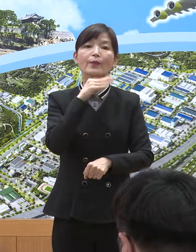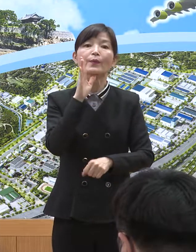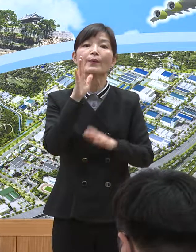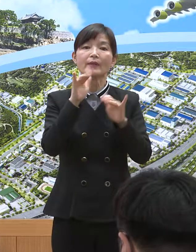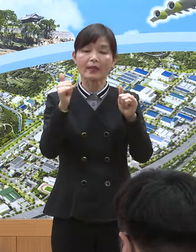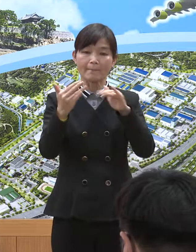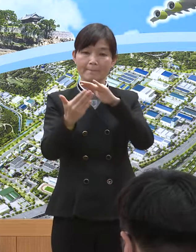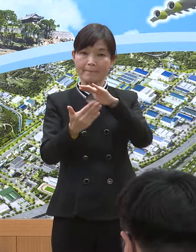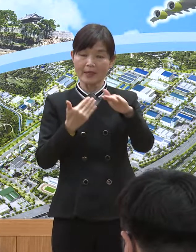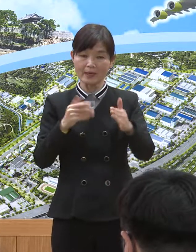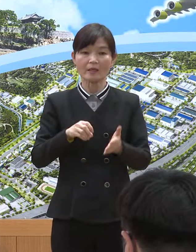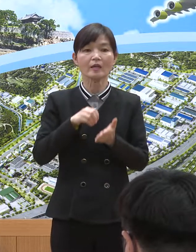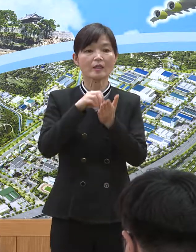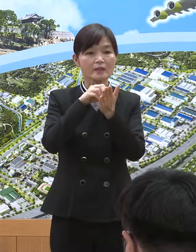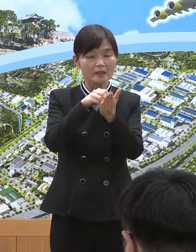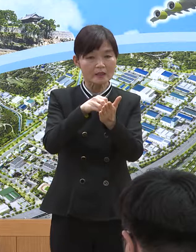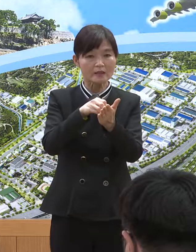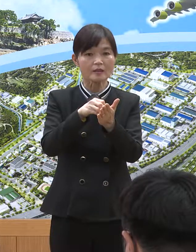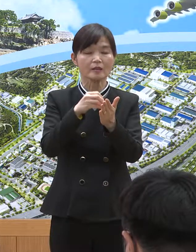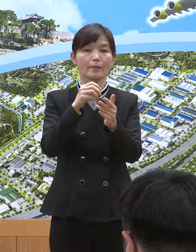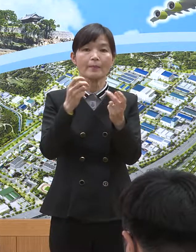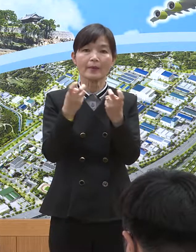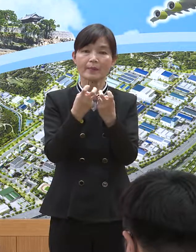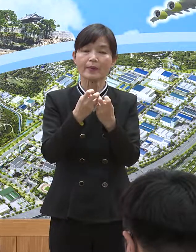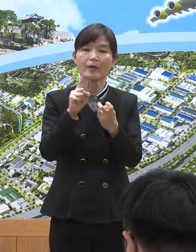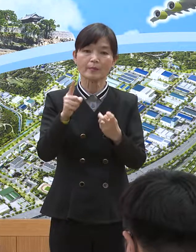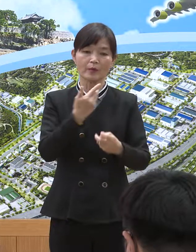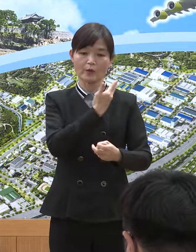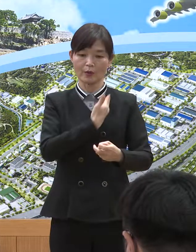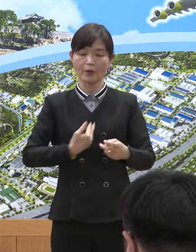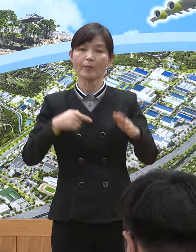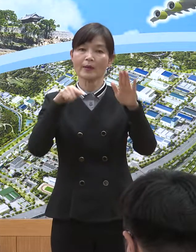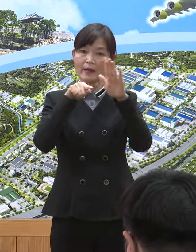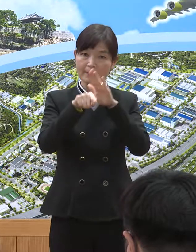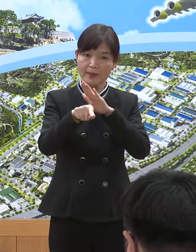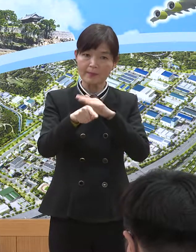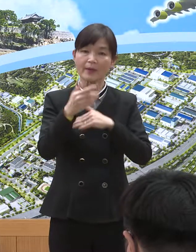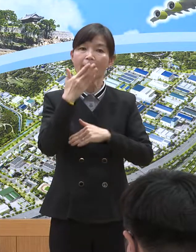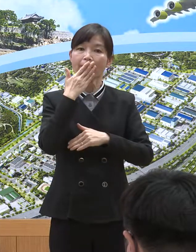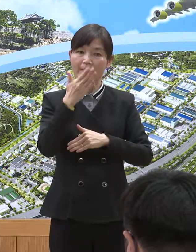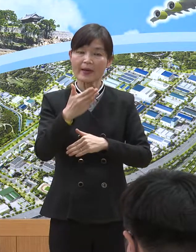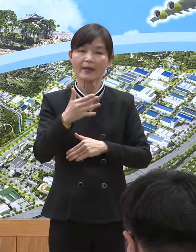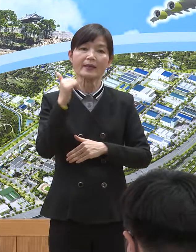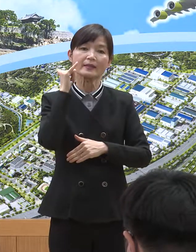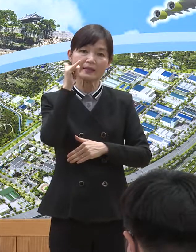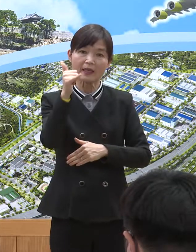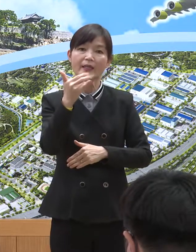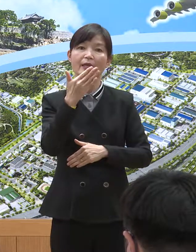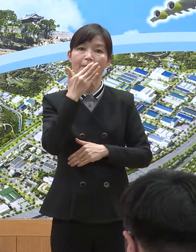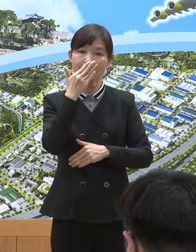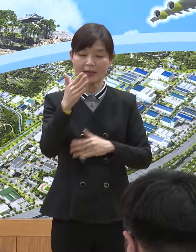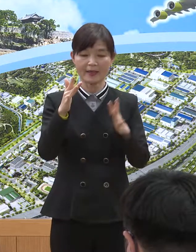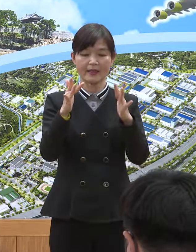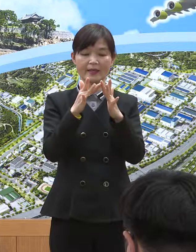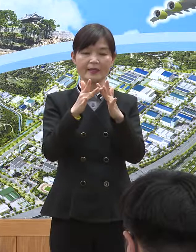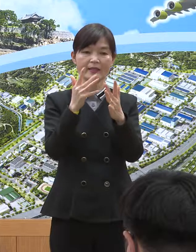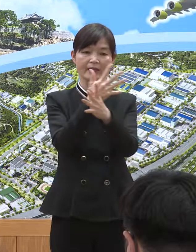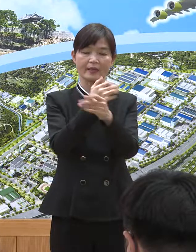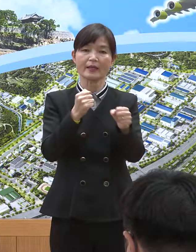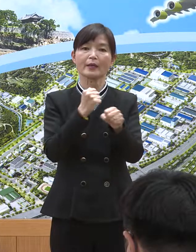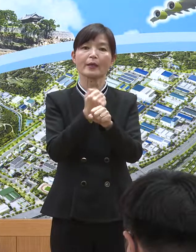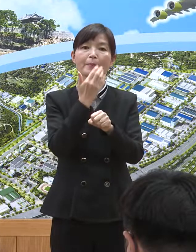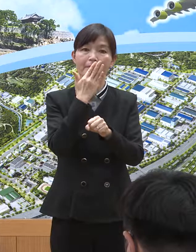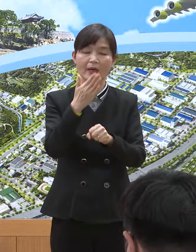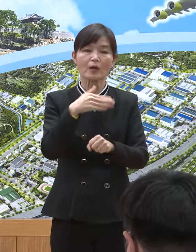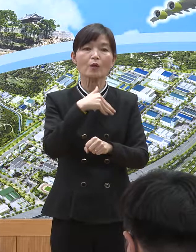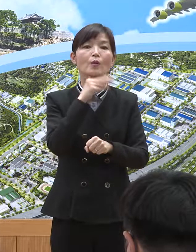사전 예약은 누리집이나 전화, 읍면동 주민센터에서 접수를 진행 중이므로, 고령층의